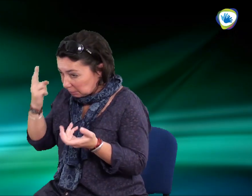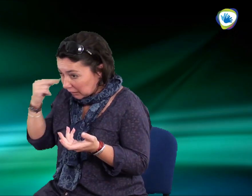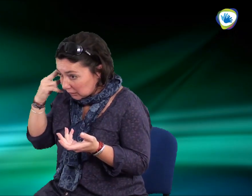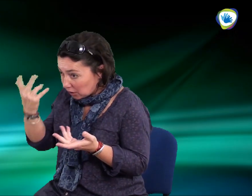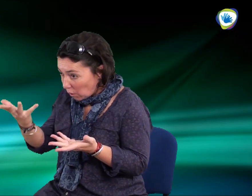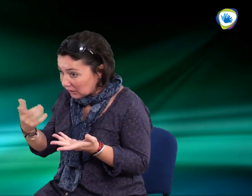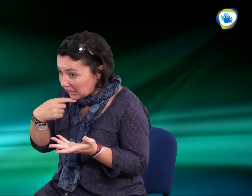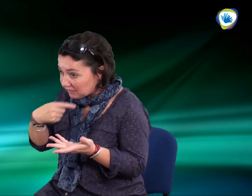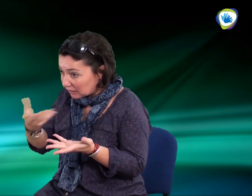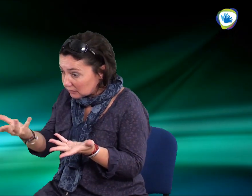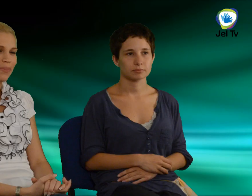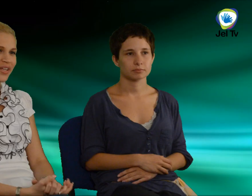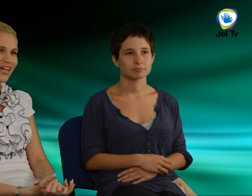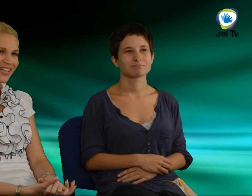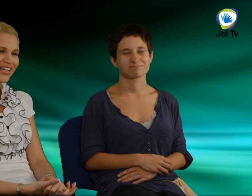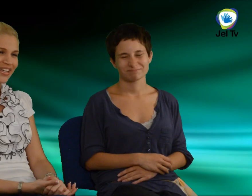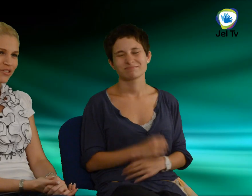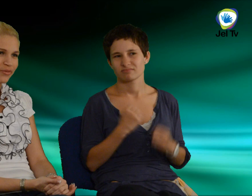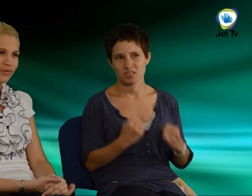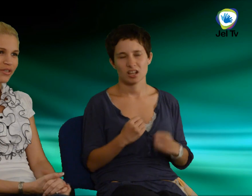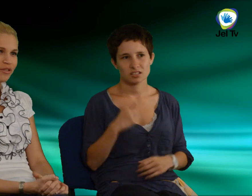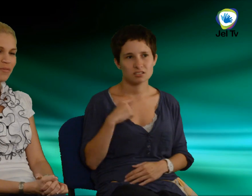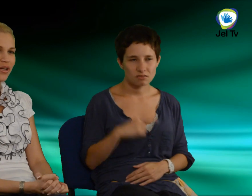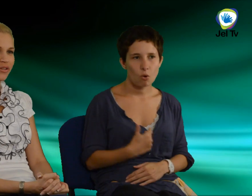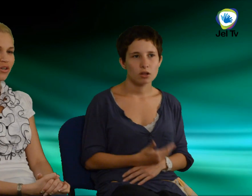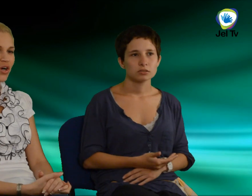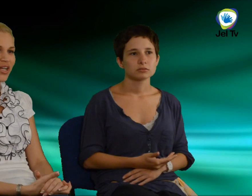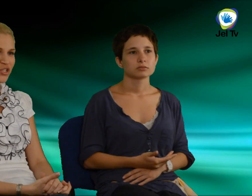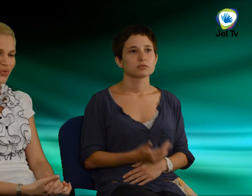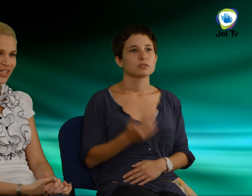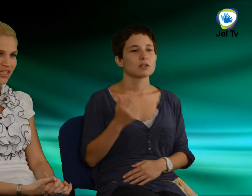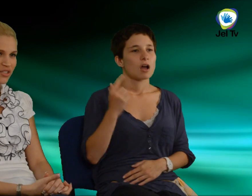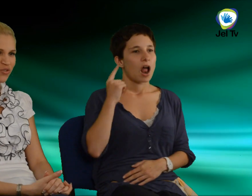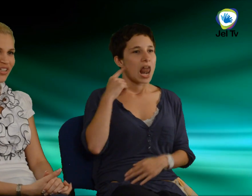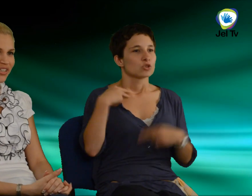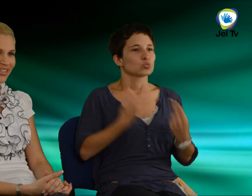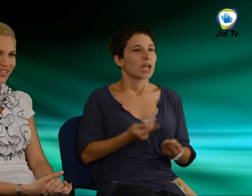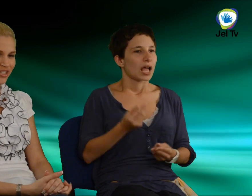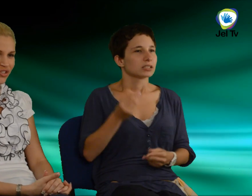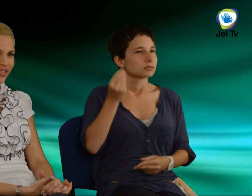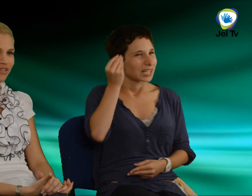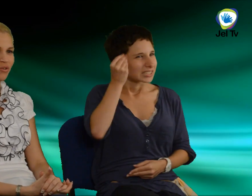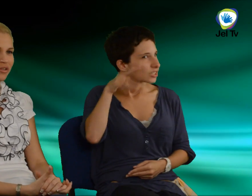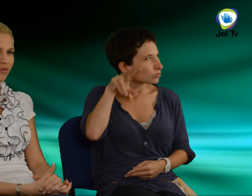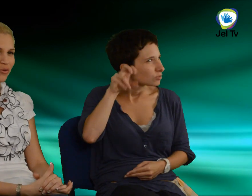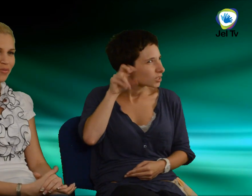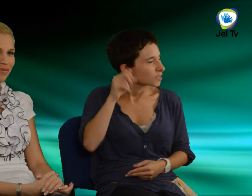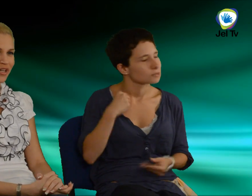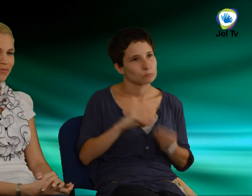megtanulni az idegen nyelveket? De nehéz volt, mert a hallás utánényi szövegértésnél voltak problémáim